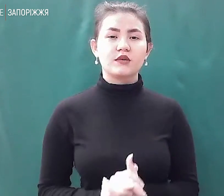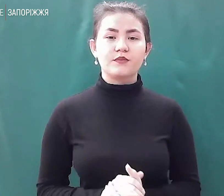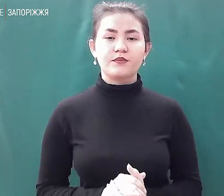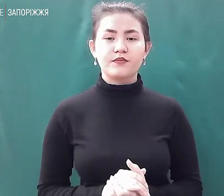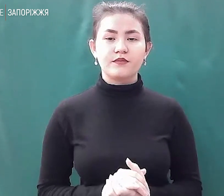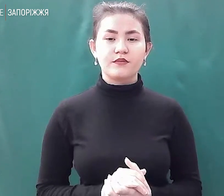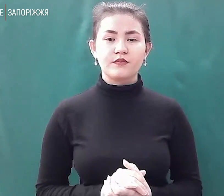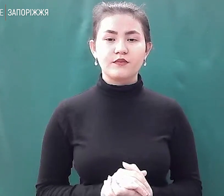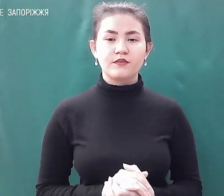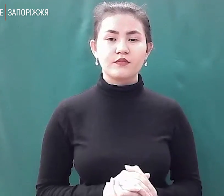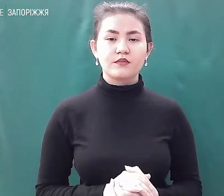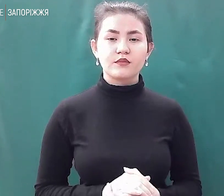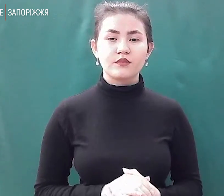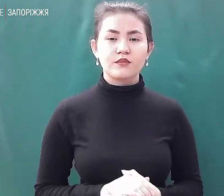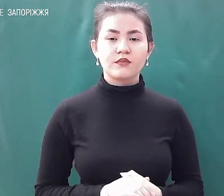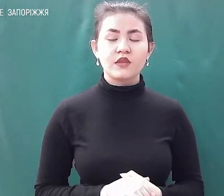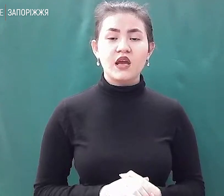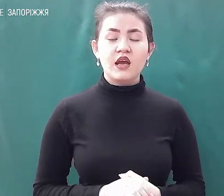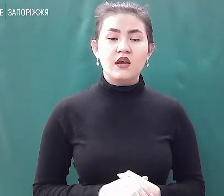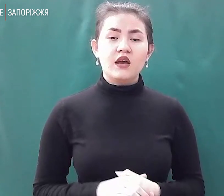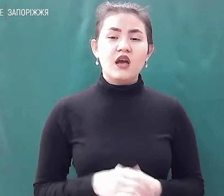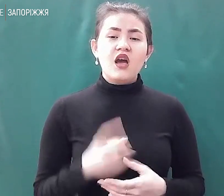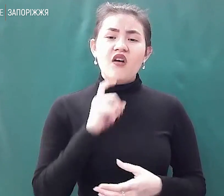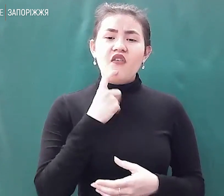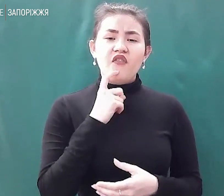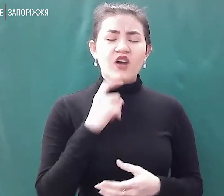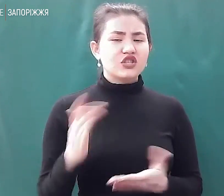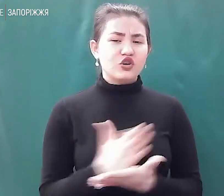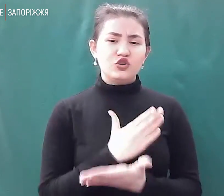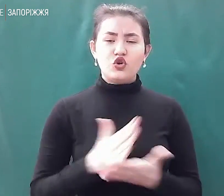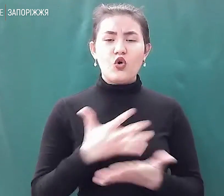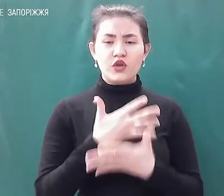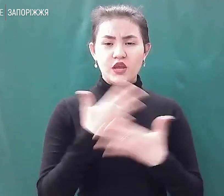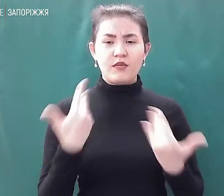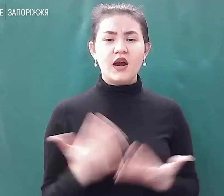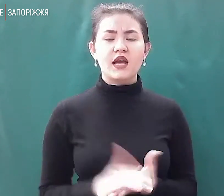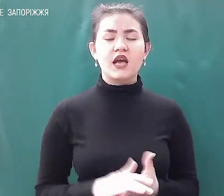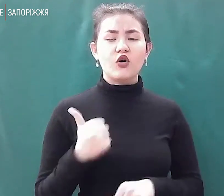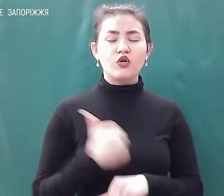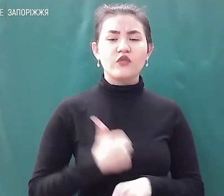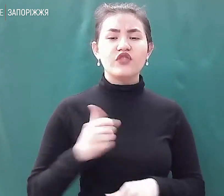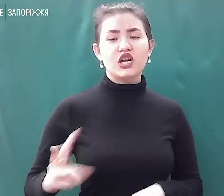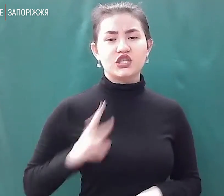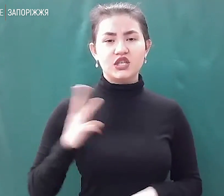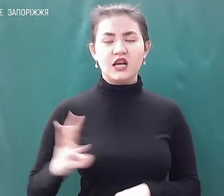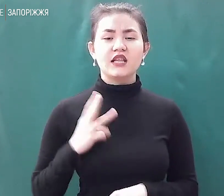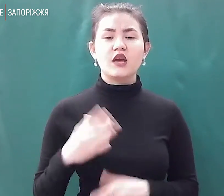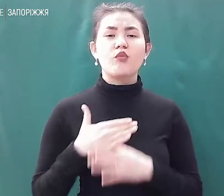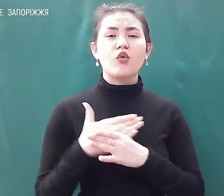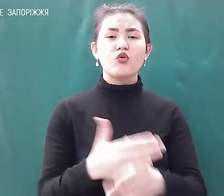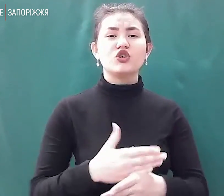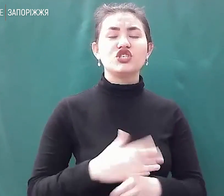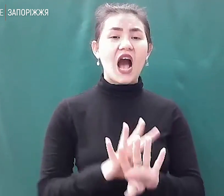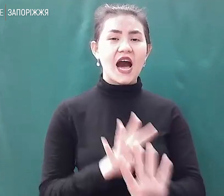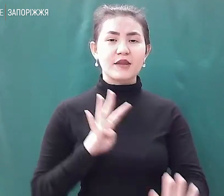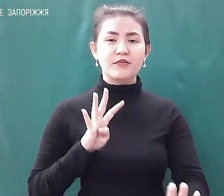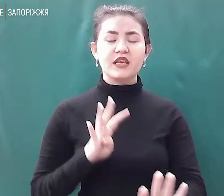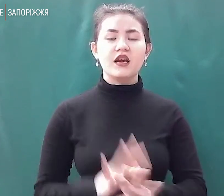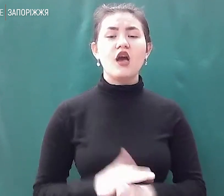В принципі, важкого нічого нема. Головне вживання, допомогти армії, допомогти нашому народу,